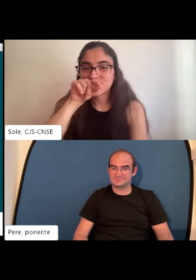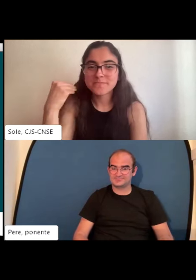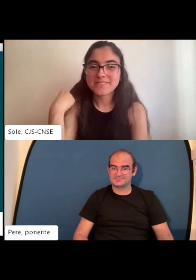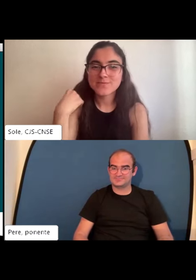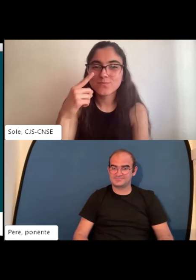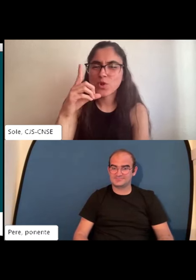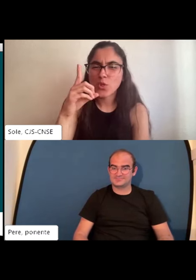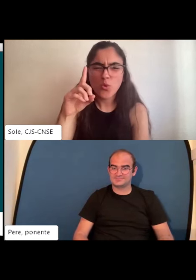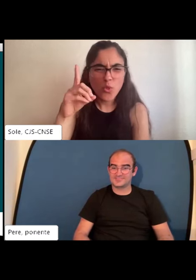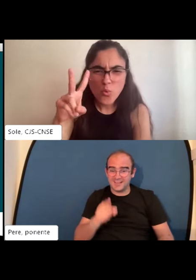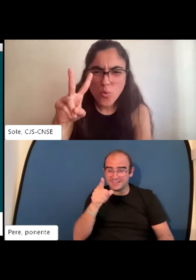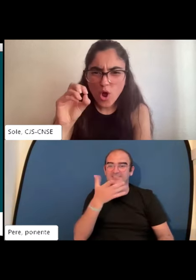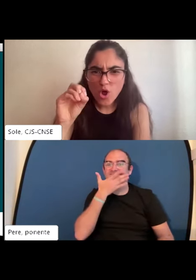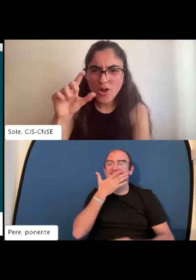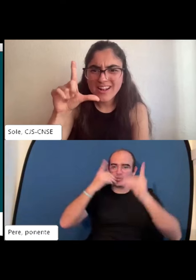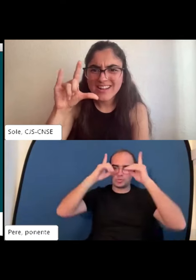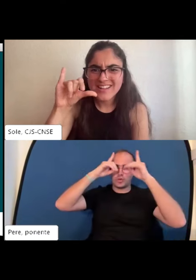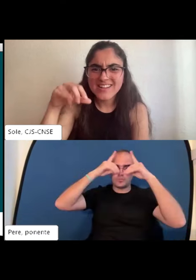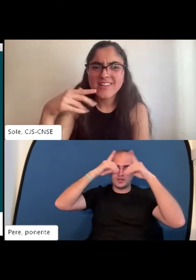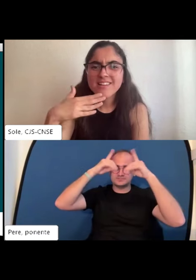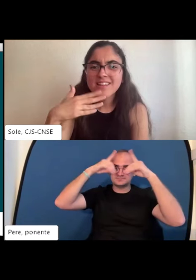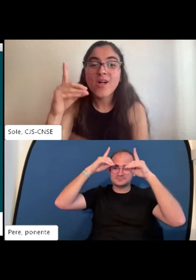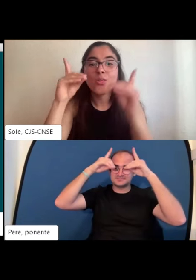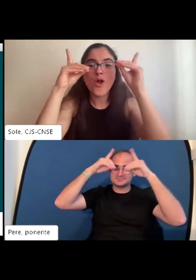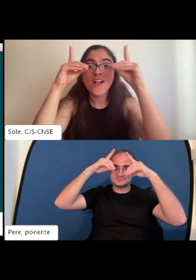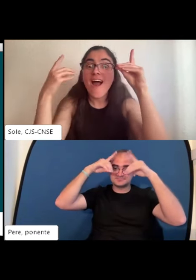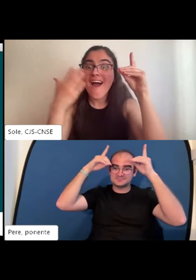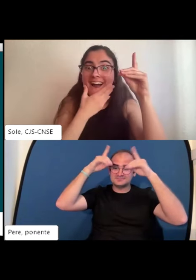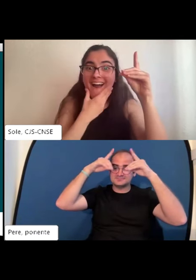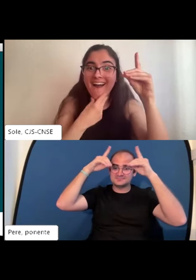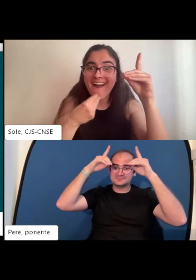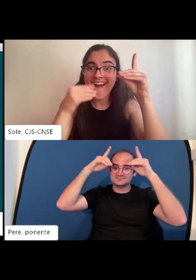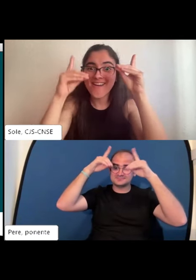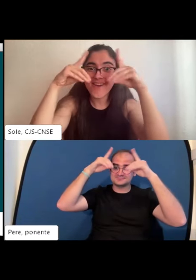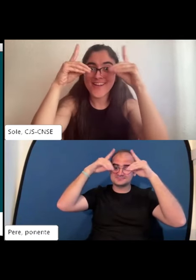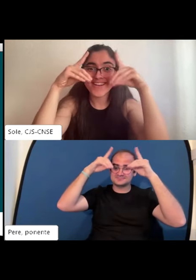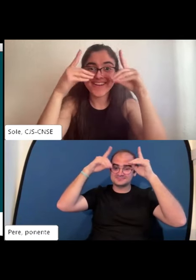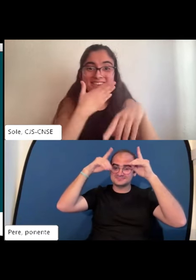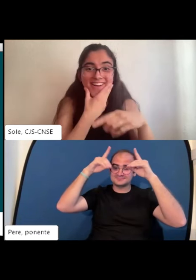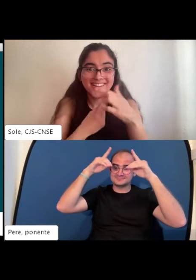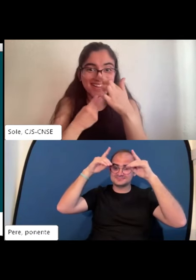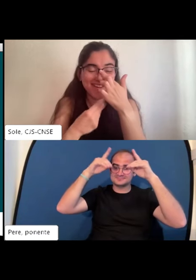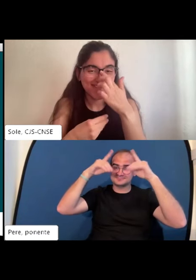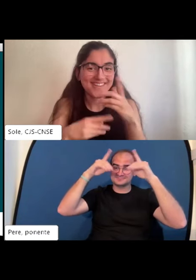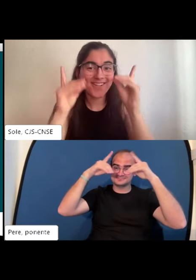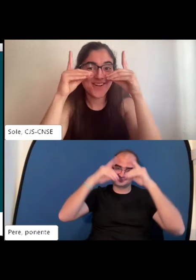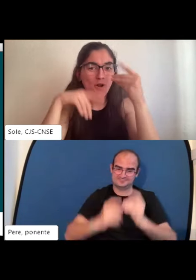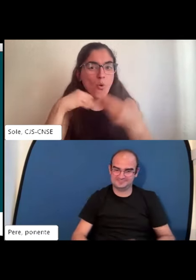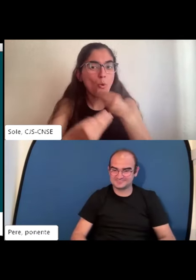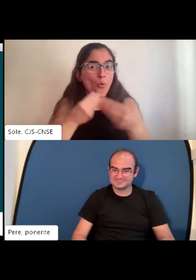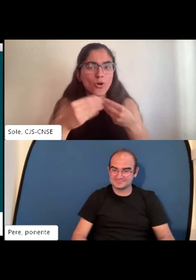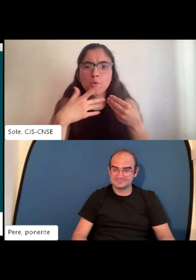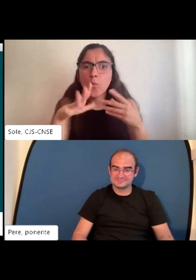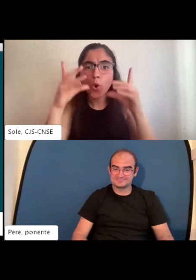en todo el mundo yo creo que la que más conozco es la de Duolingo si este es su signo ay este que bonito